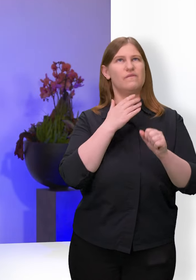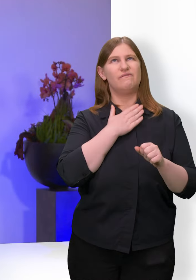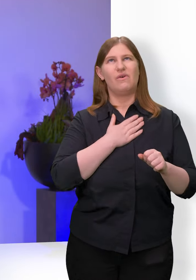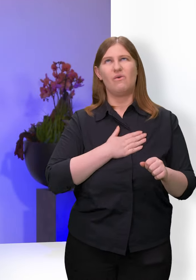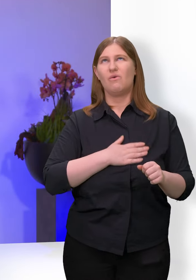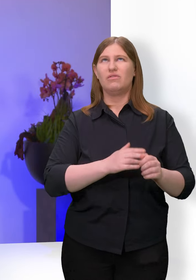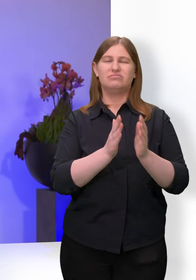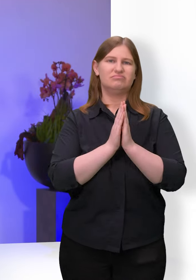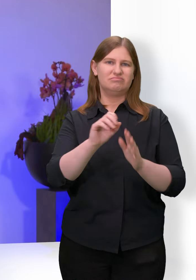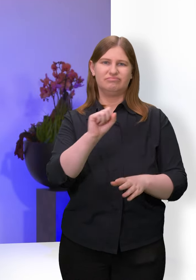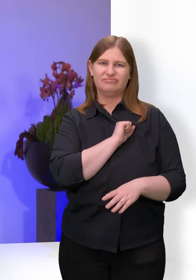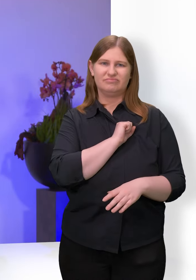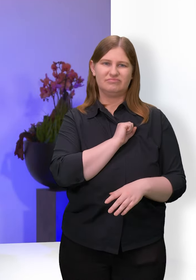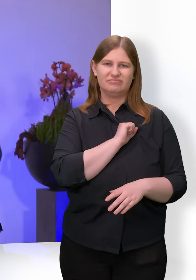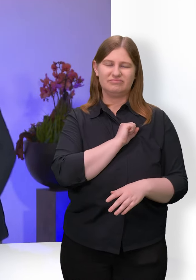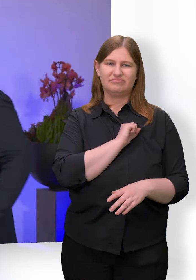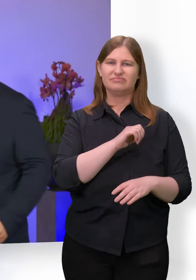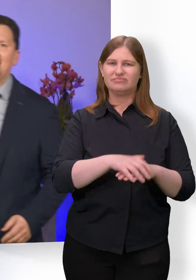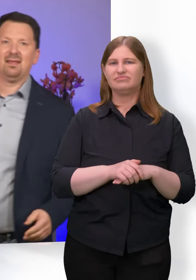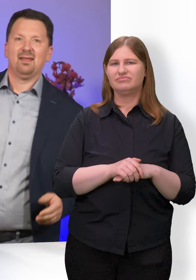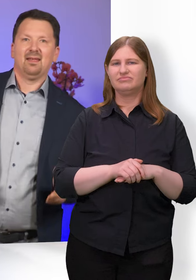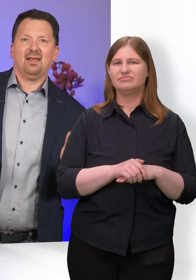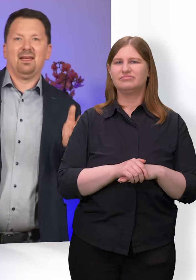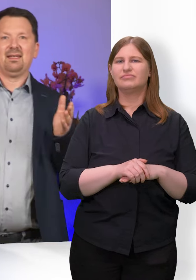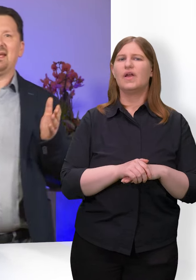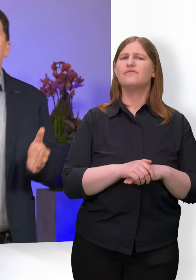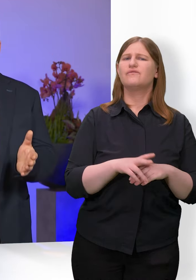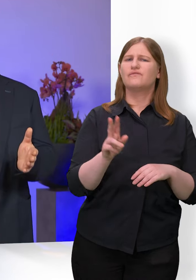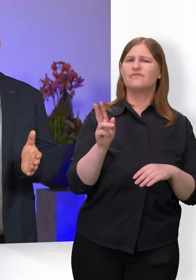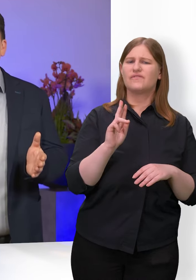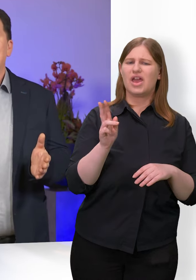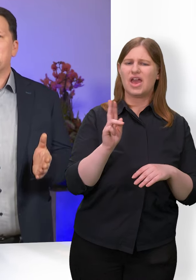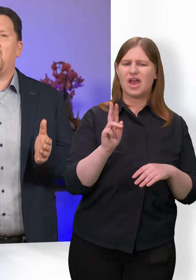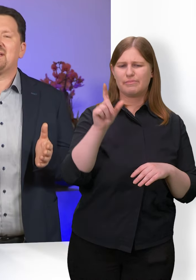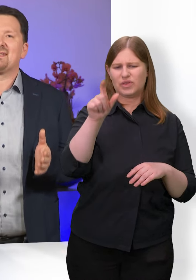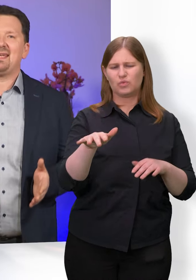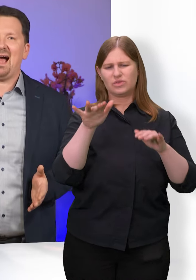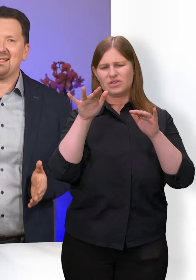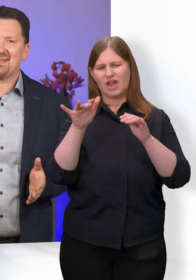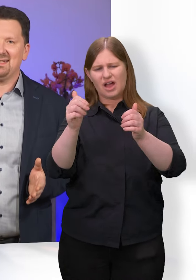Wohl dem, der jemanden hat, der das Potenzial sieht,